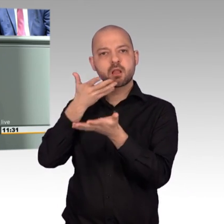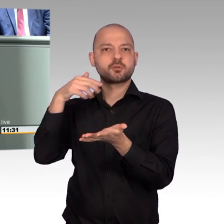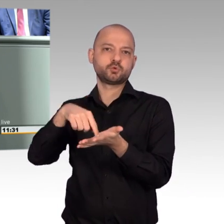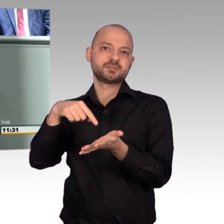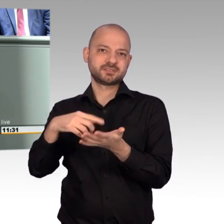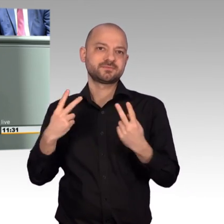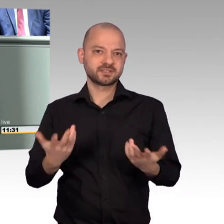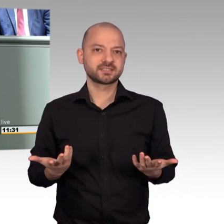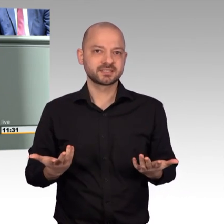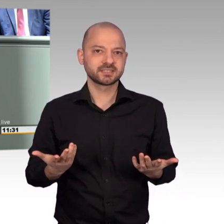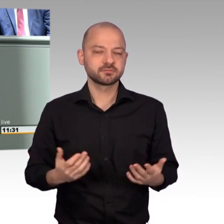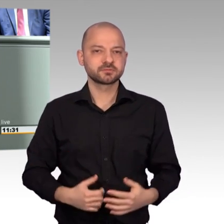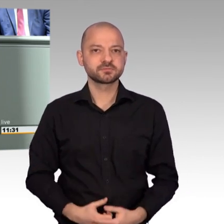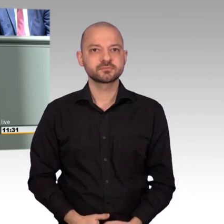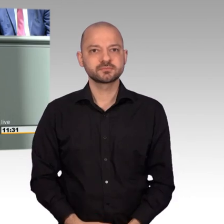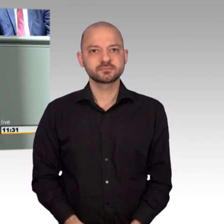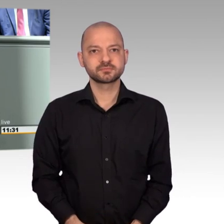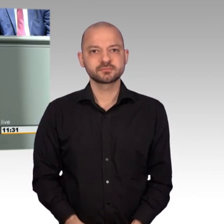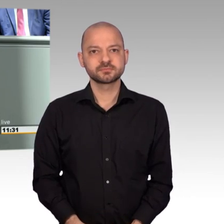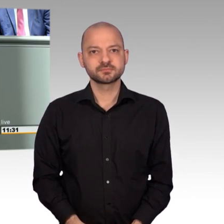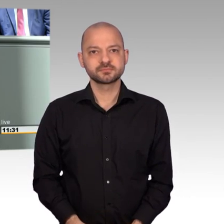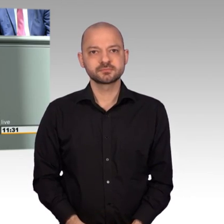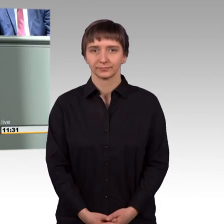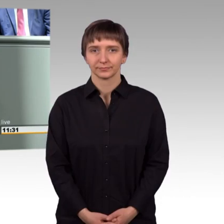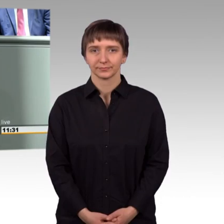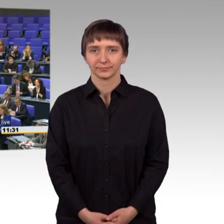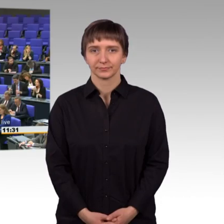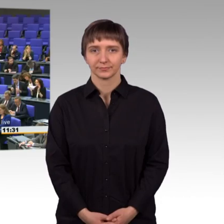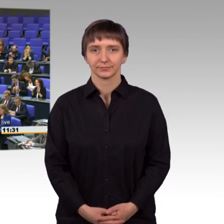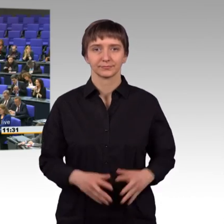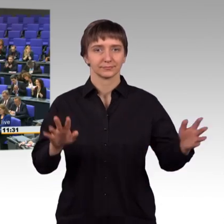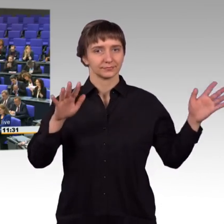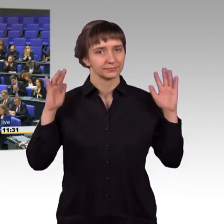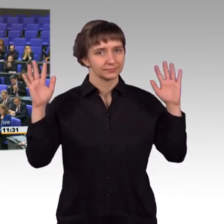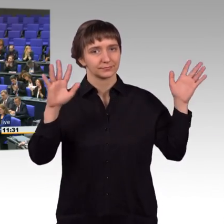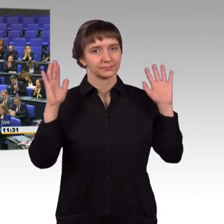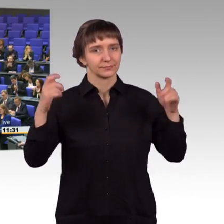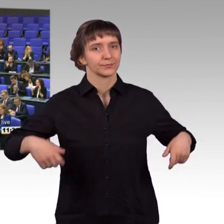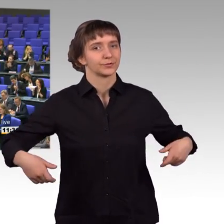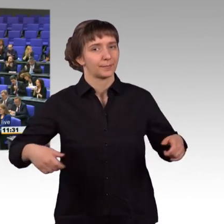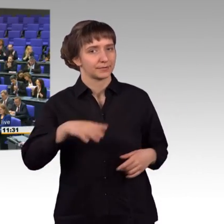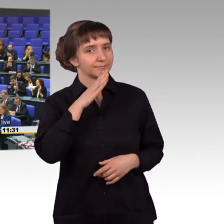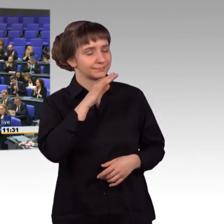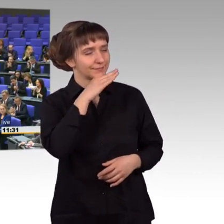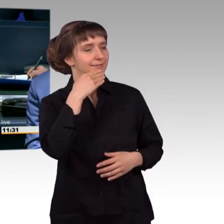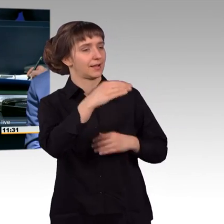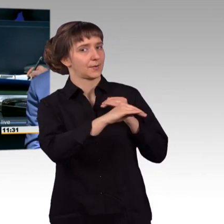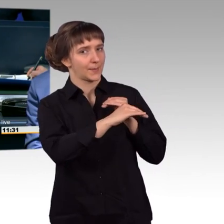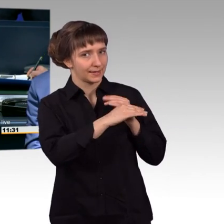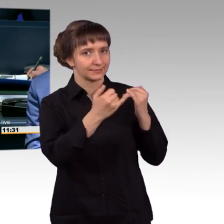Das sollte im Mittelpunkt unserer Beratung stehen. Ich danke für die Aufmerksamkeit. Vielen Dank, Herr Kollege. Dann als nächsten Redner ruhe ich